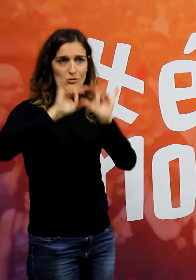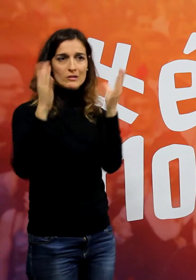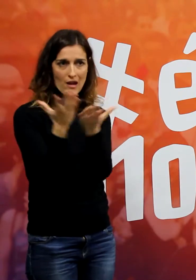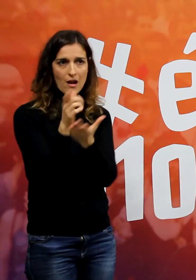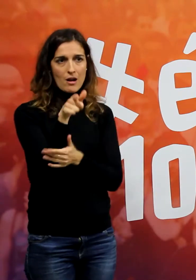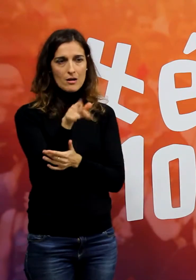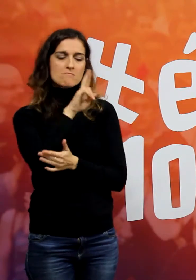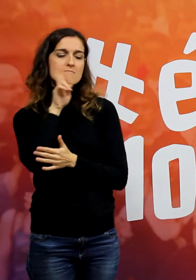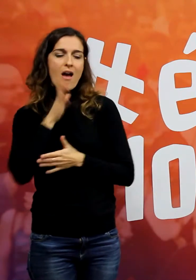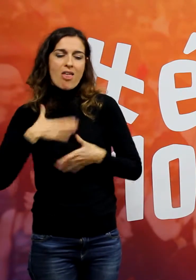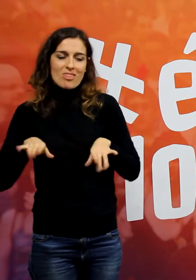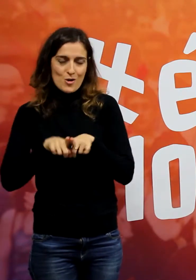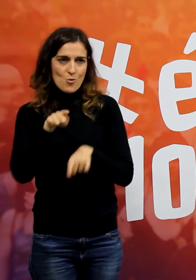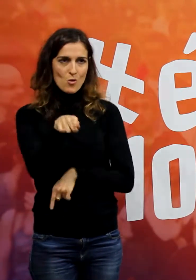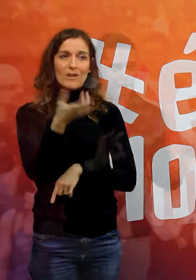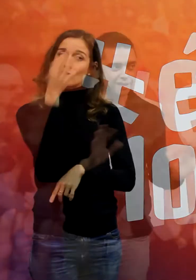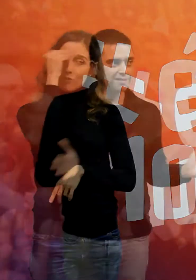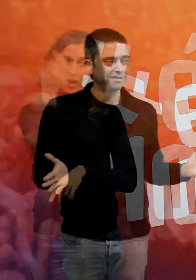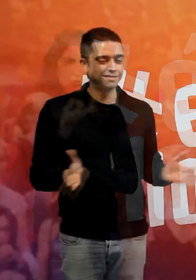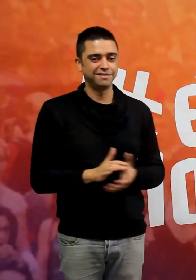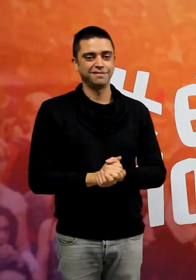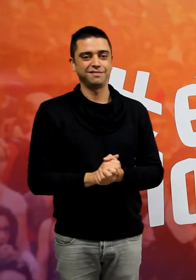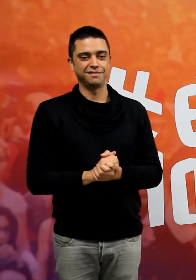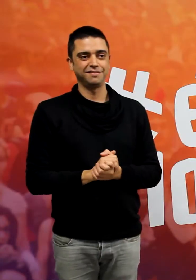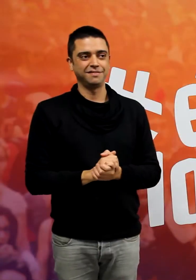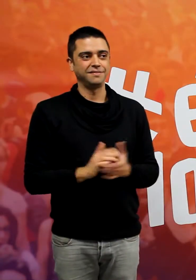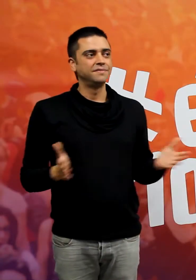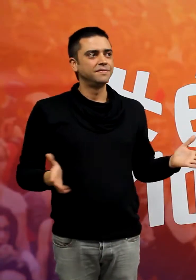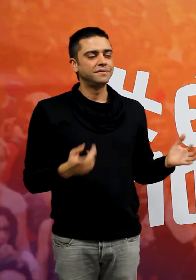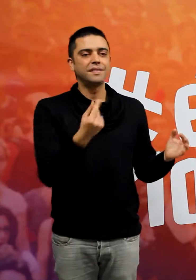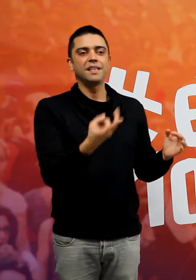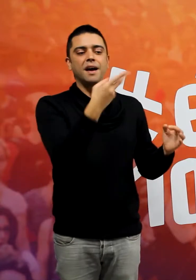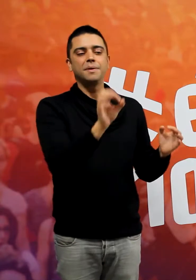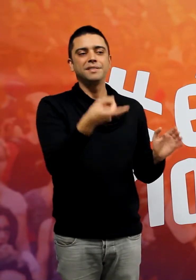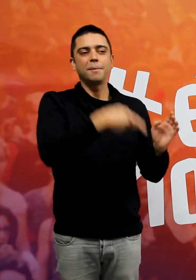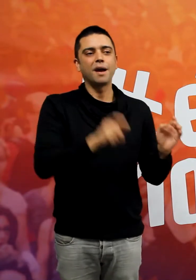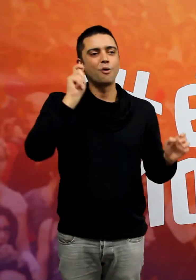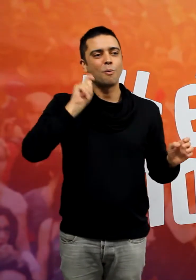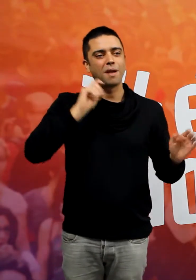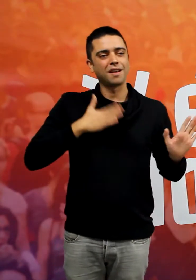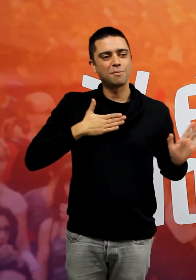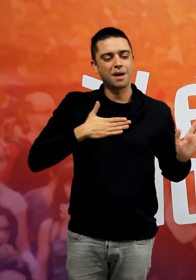a la Mare Terra. I això és una cosa que no podem oblidar mai. Però, a més, el dia 20 és el meu aniversari.